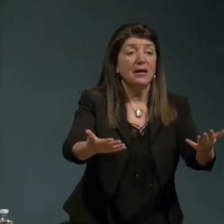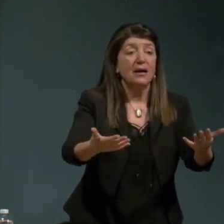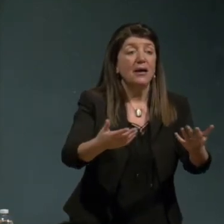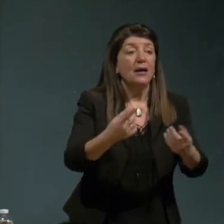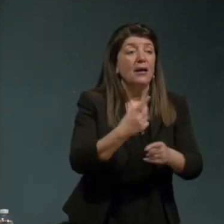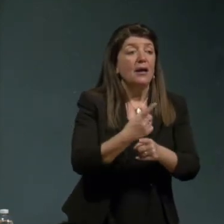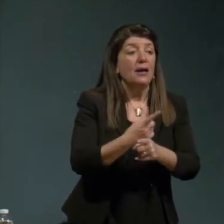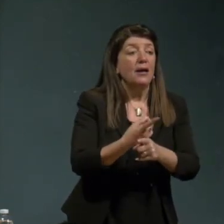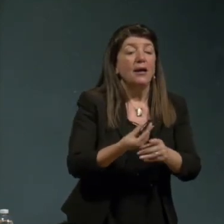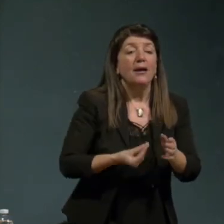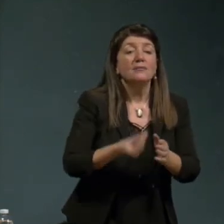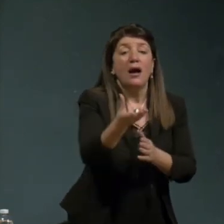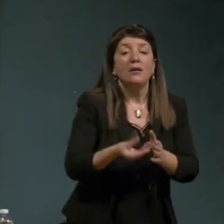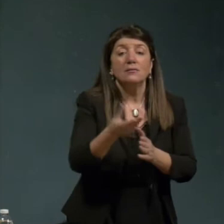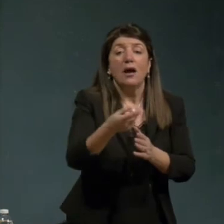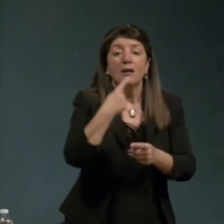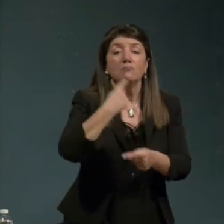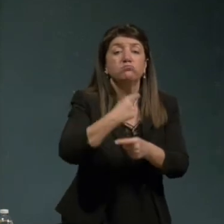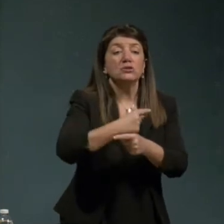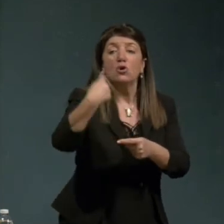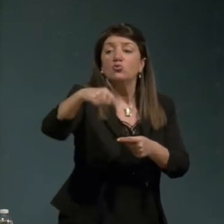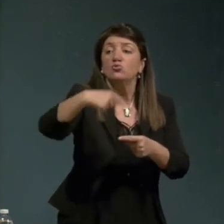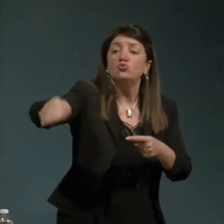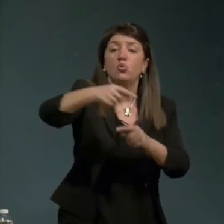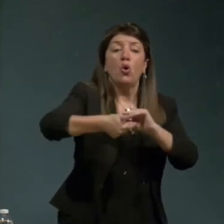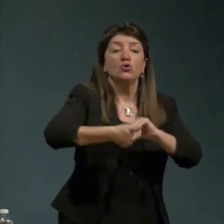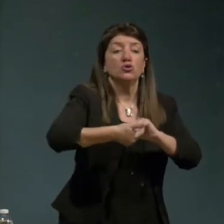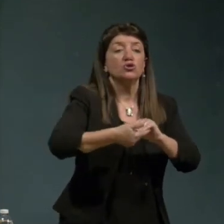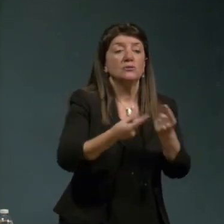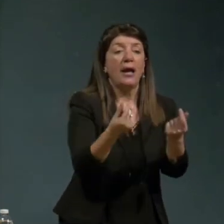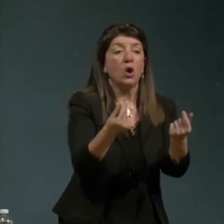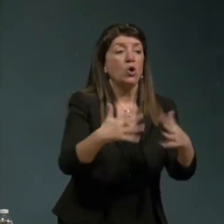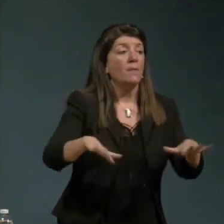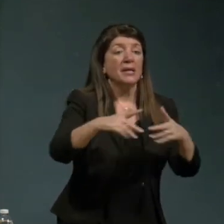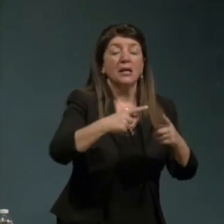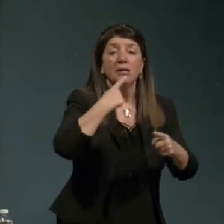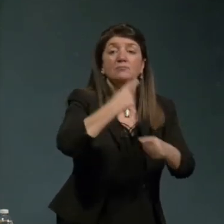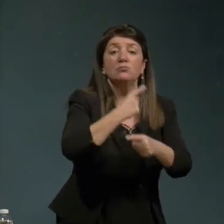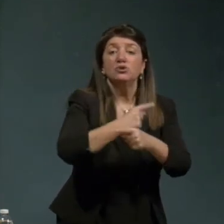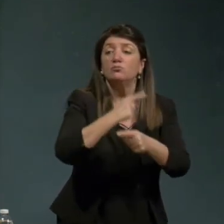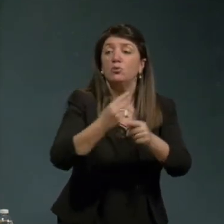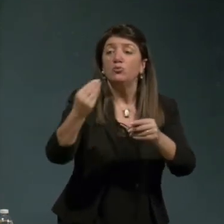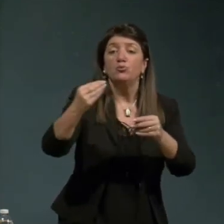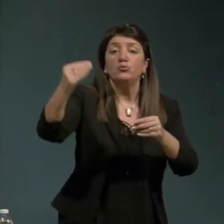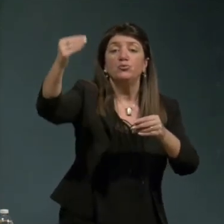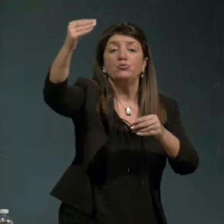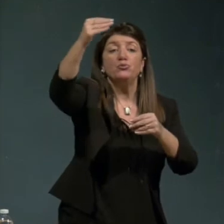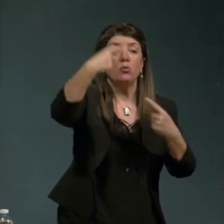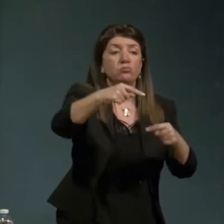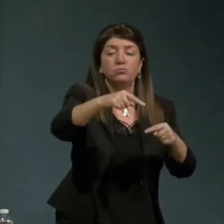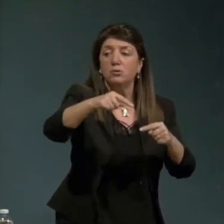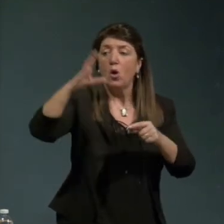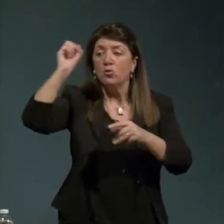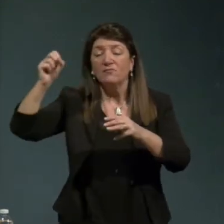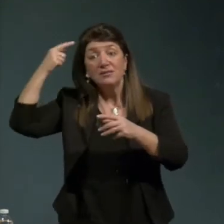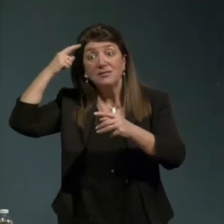economiche della società della società deve fare un istituto